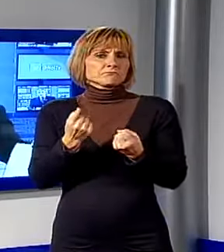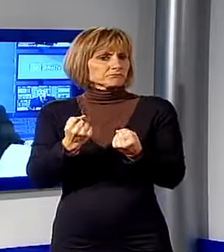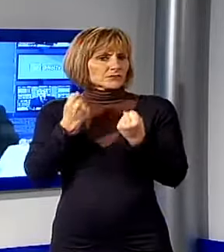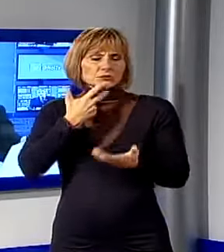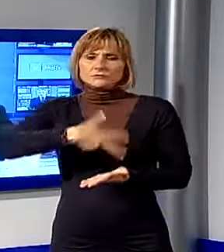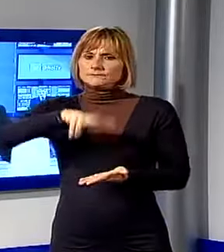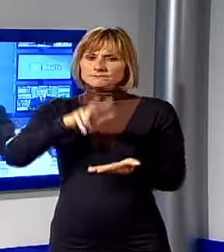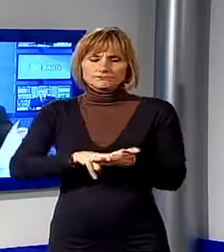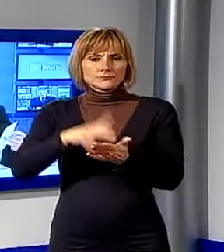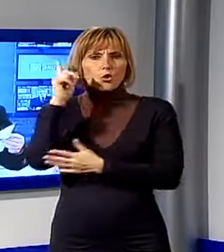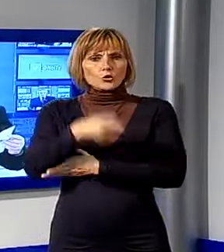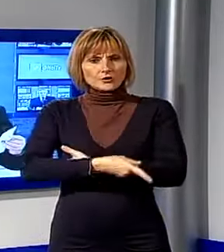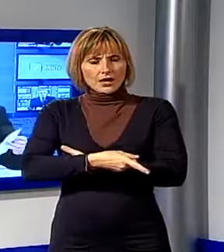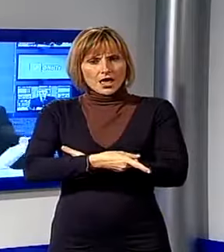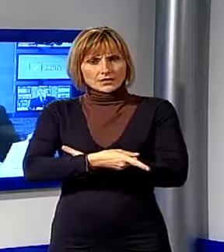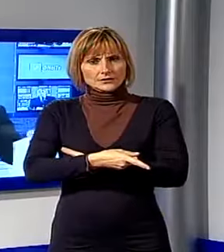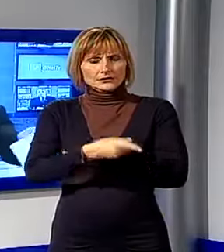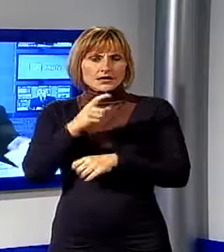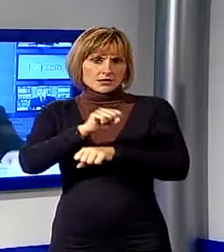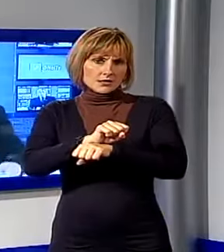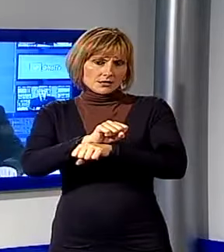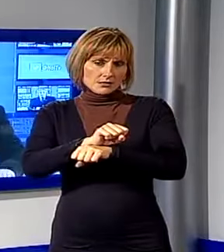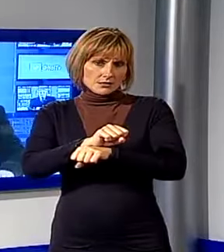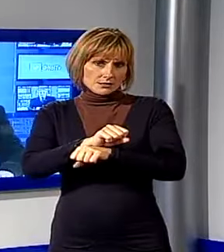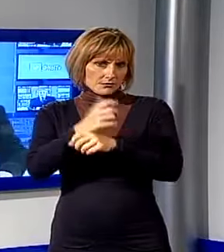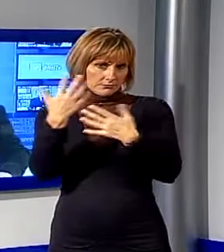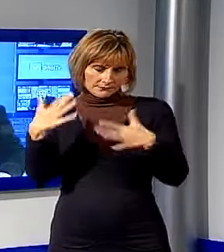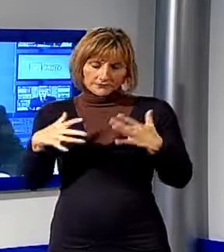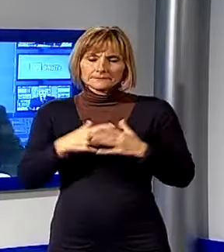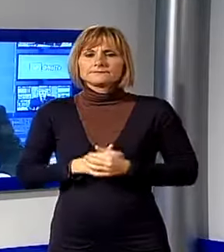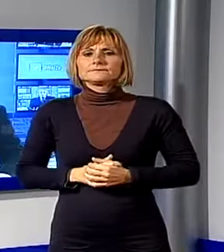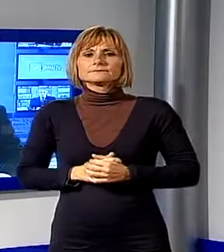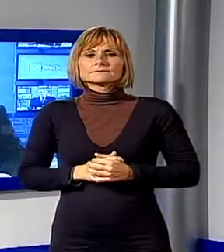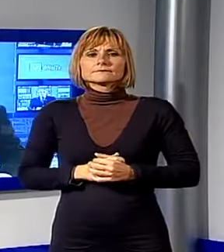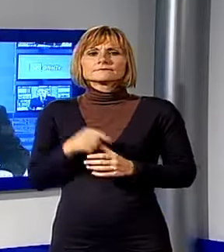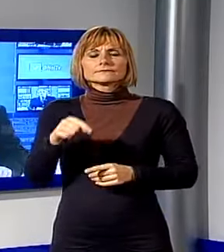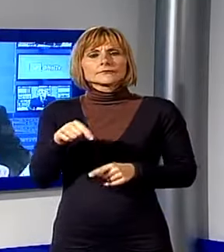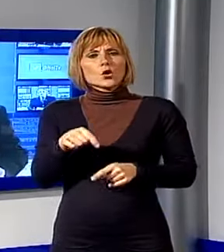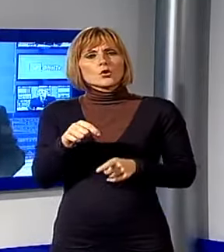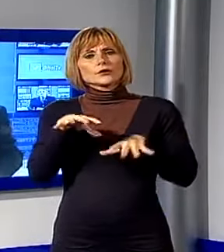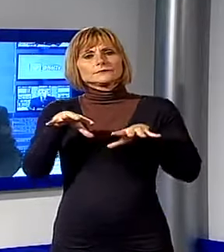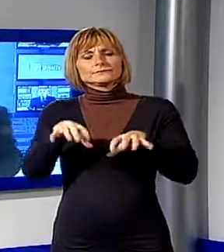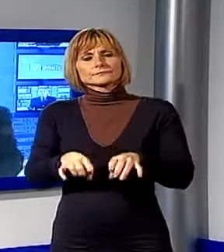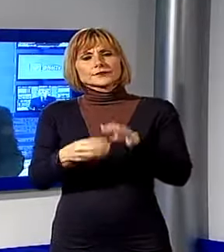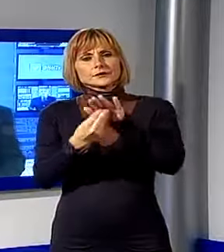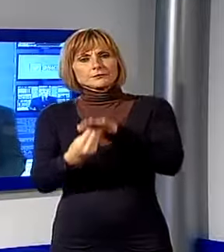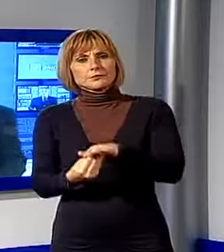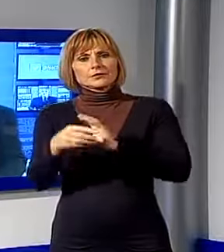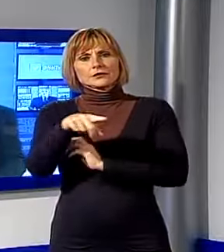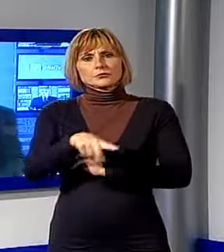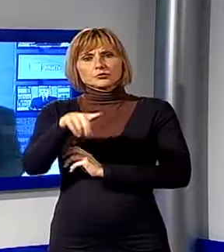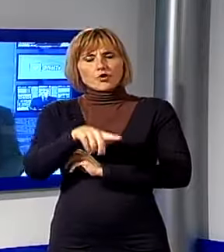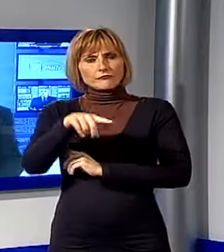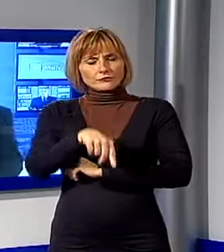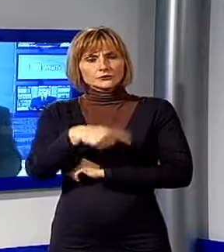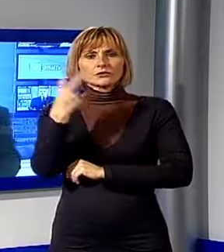portato all'ordinanza di custodia cautelare. Ed ora ci occupiamo dei dipendenti della provincia che anche